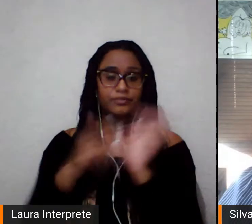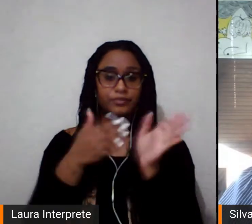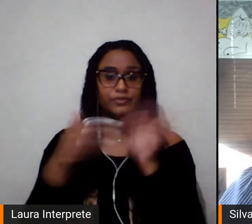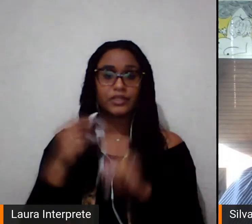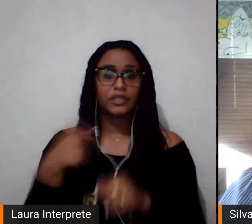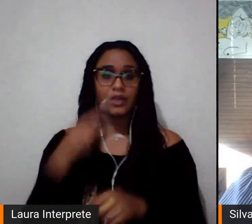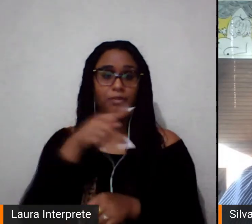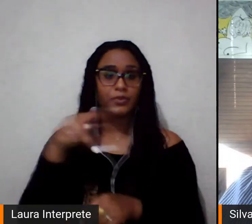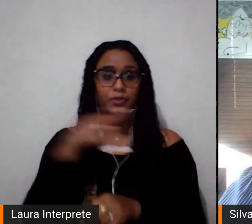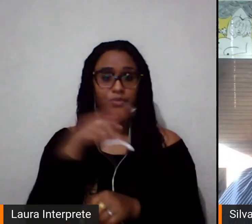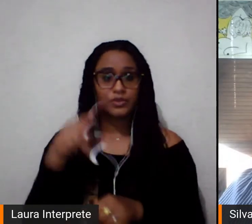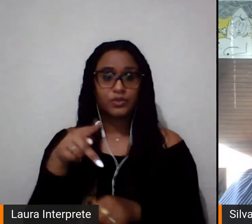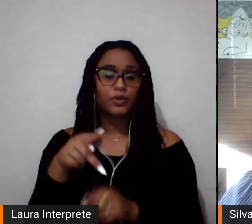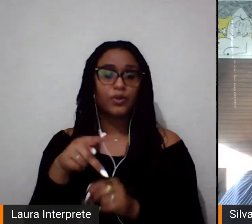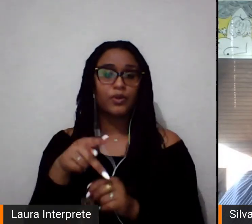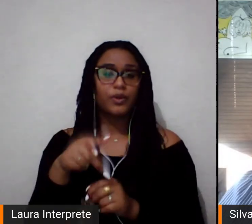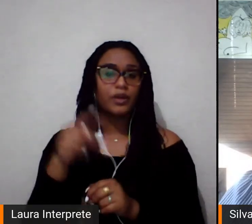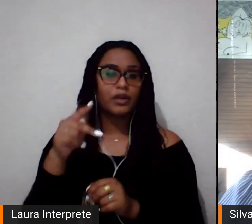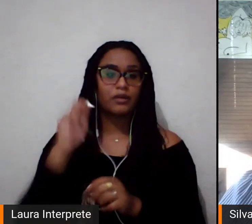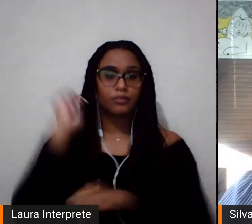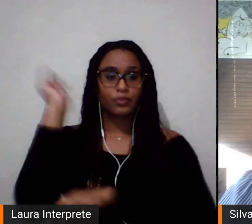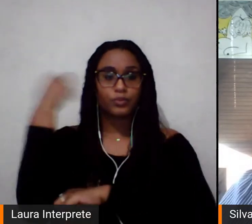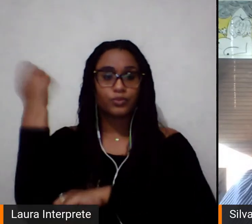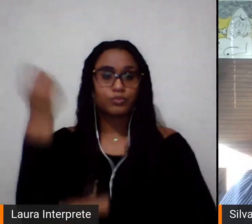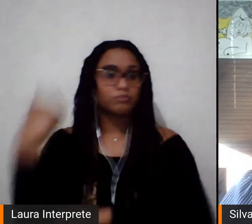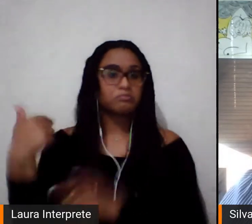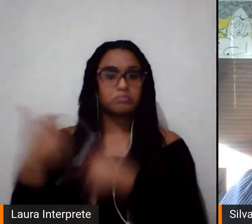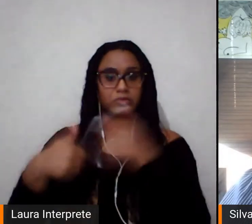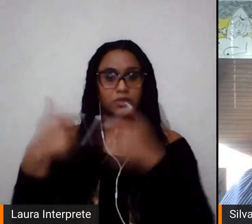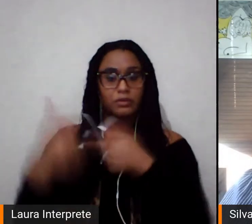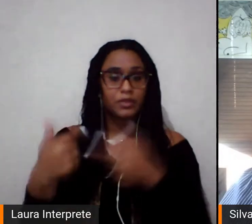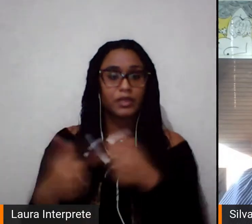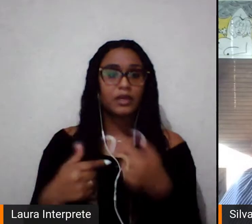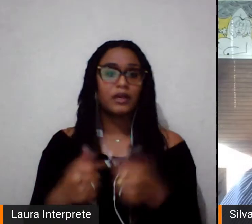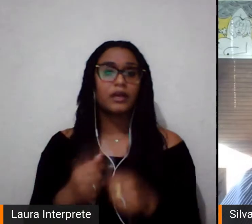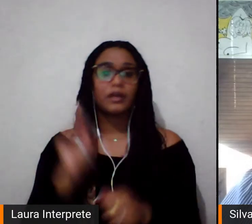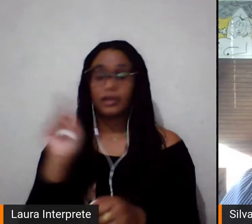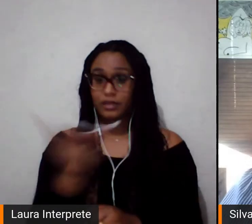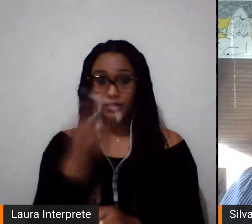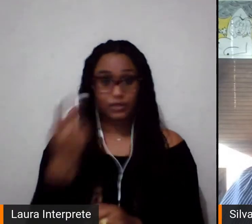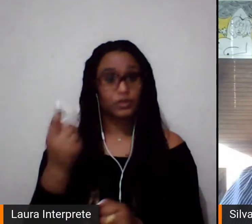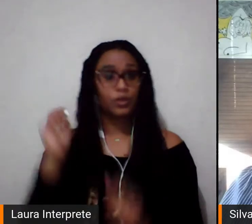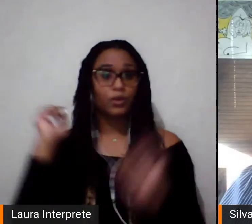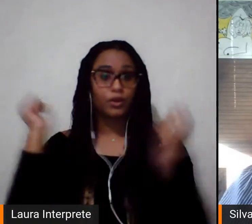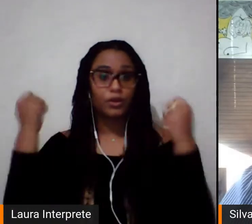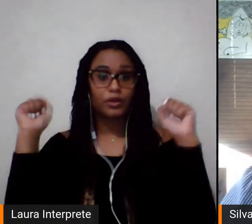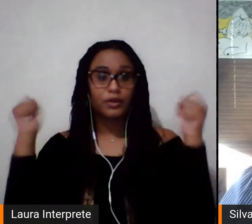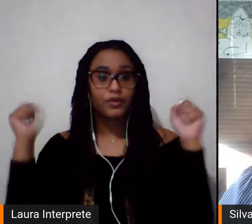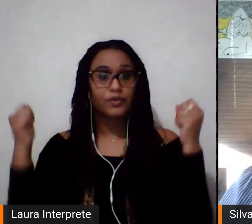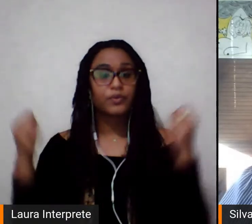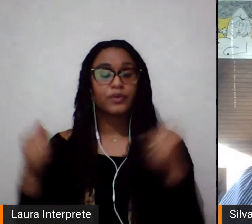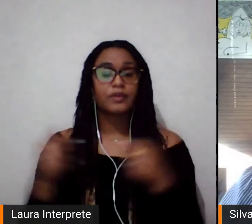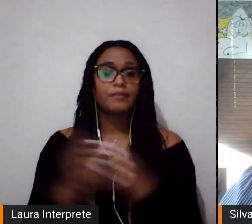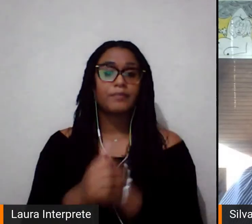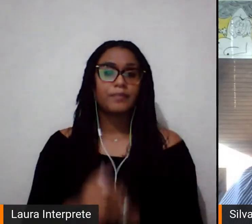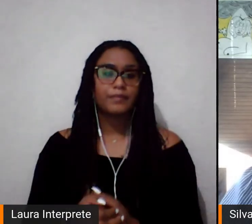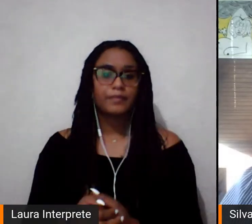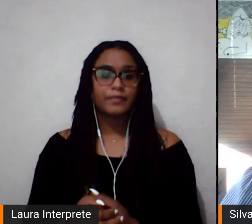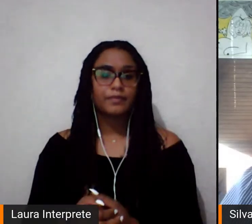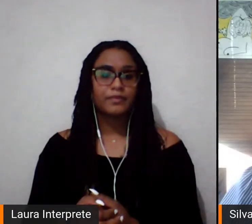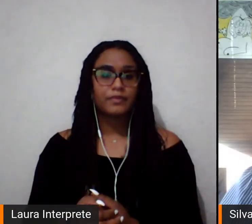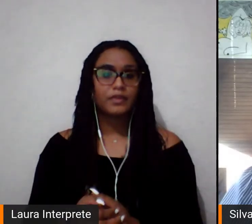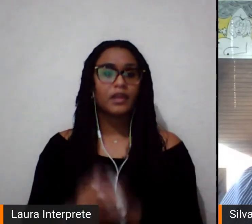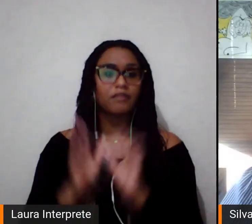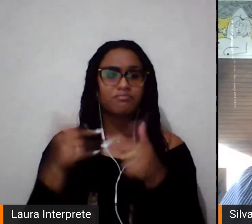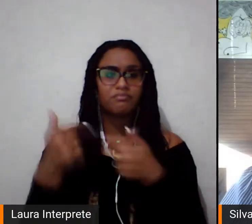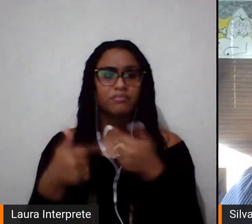Sul, eu, desde sempre, trabalhei com a disciplina de história de educação física, entre outras, mas, ao trabalhar já com a história de educação